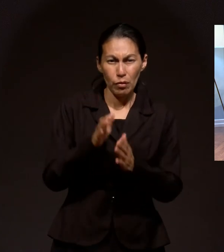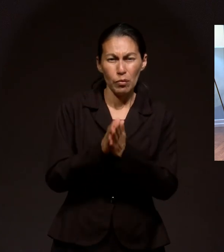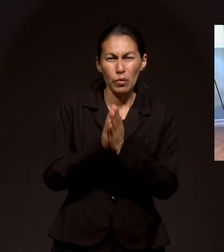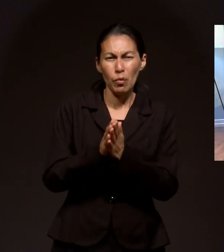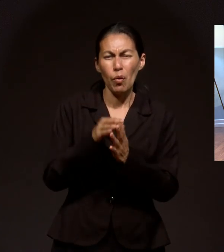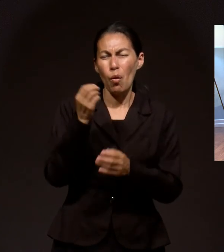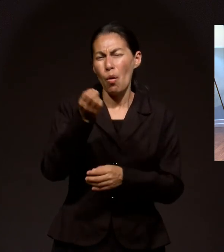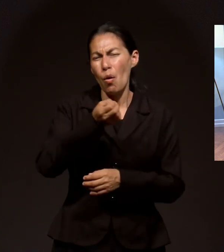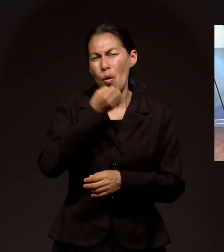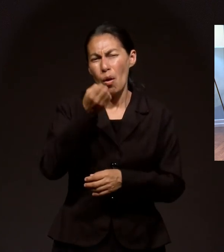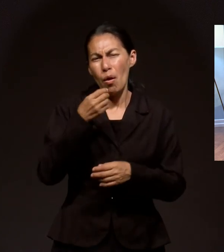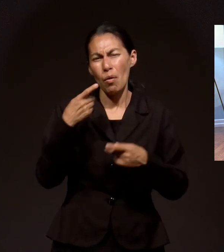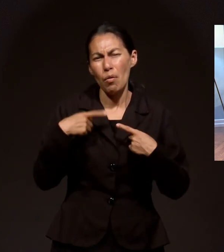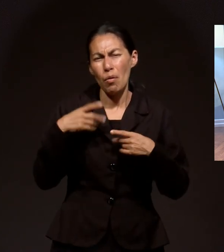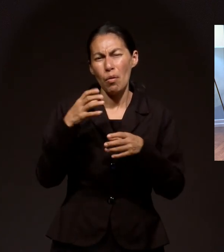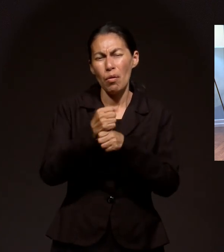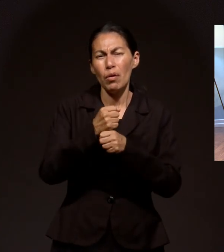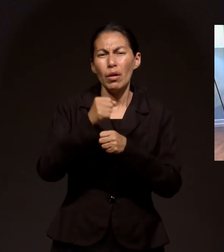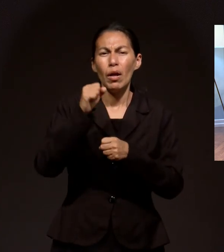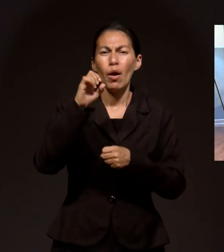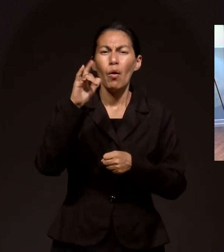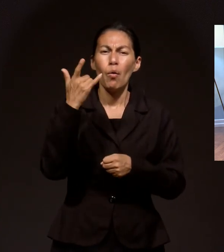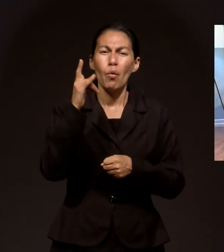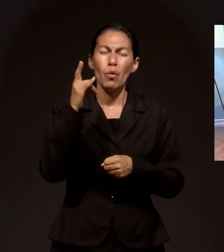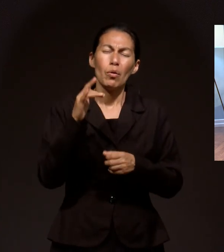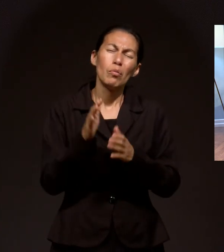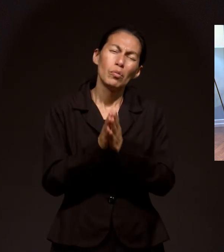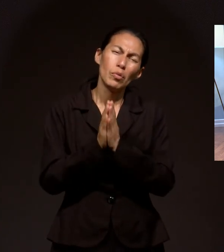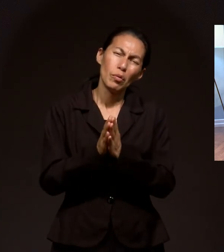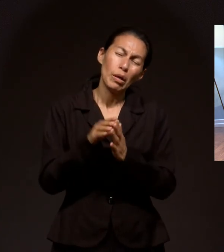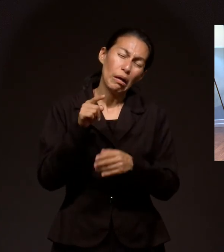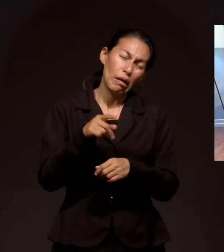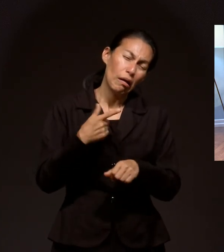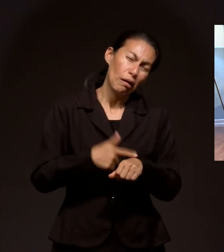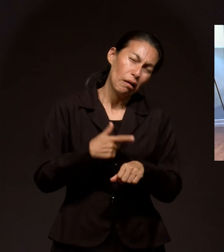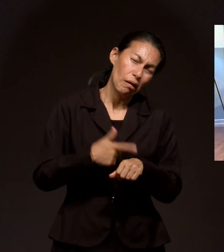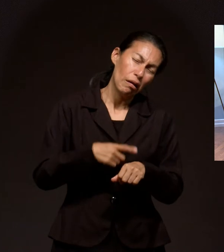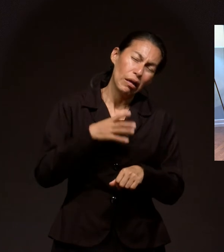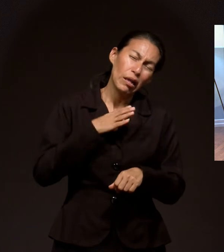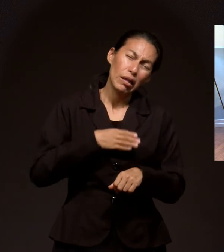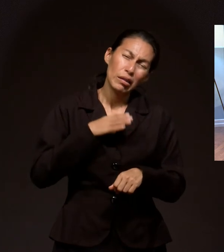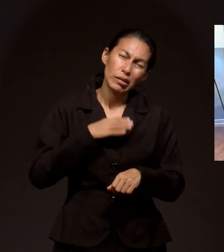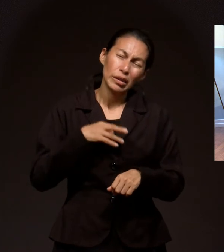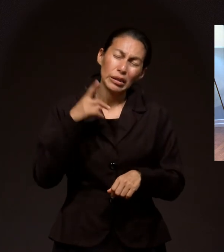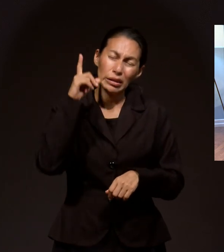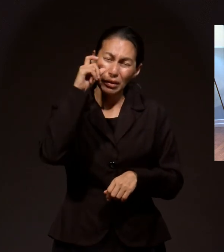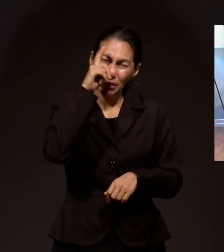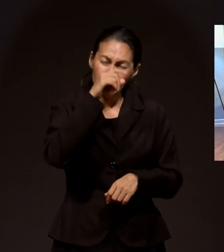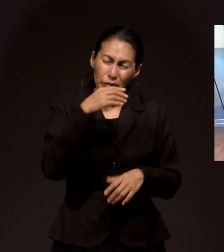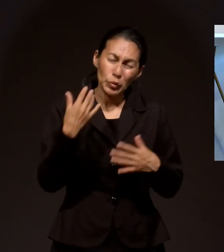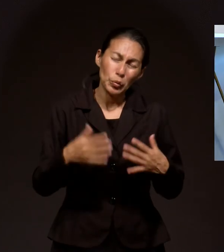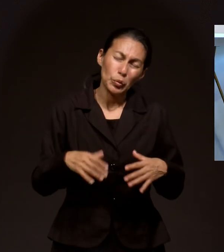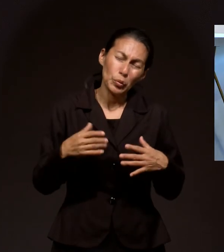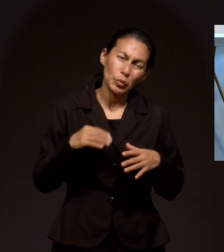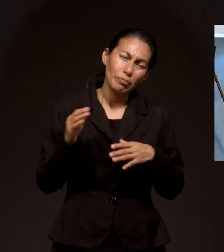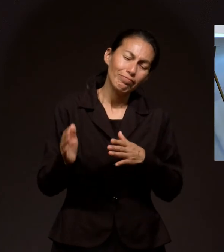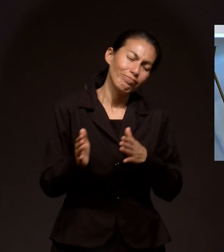Julio Pues está muy delicado De salud Este